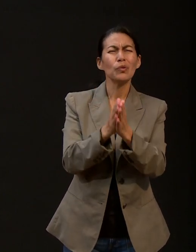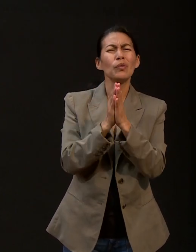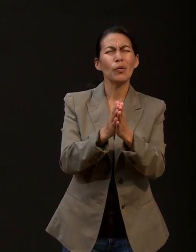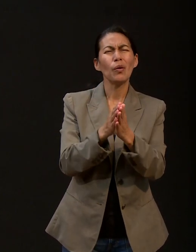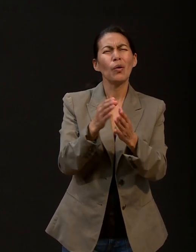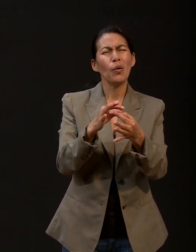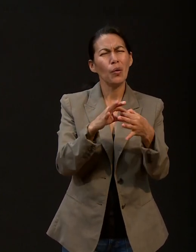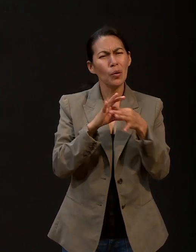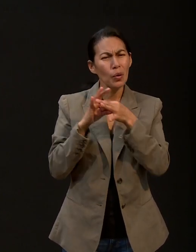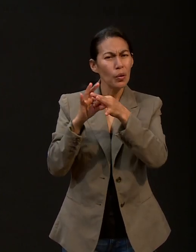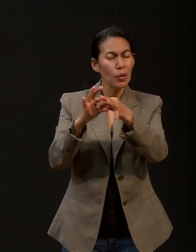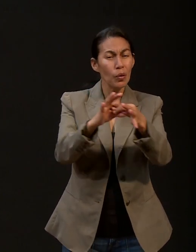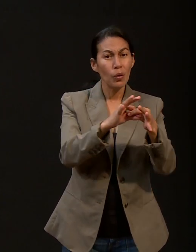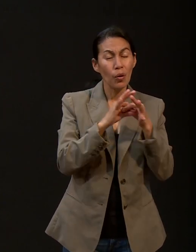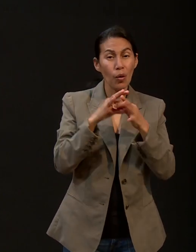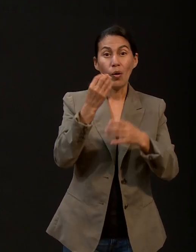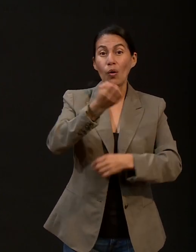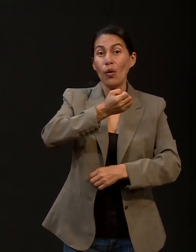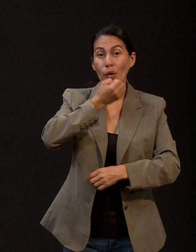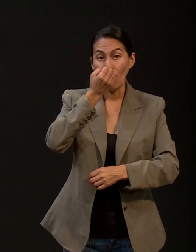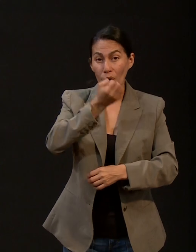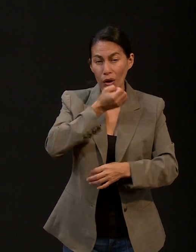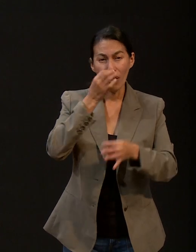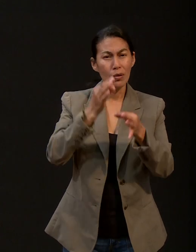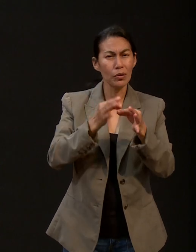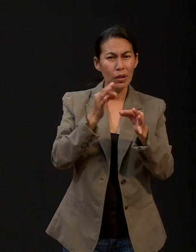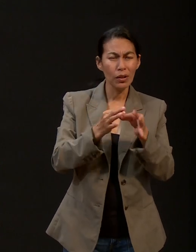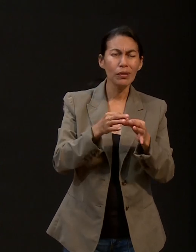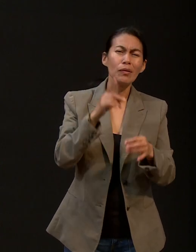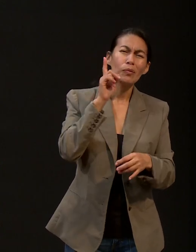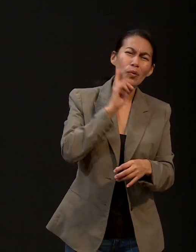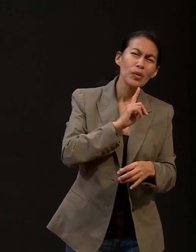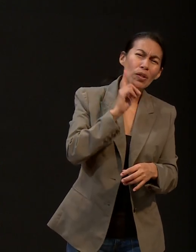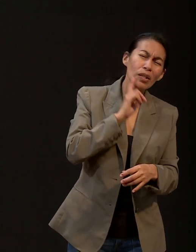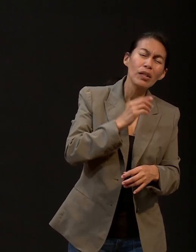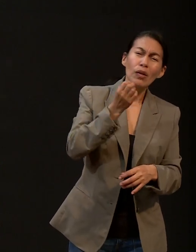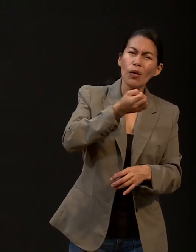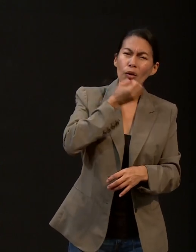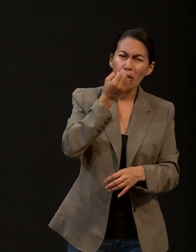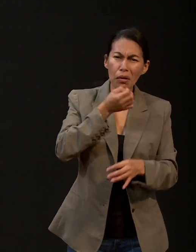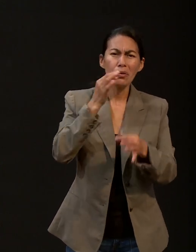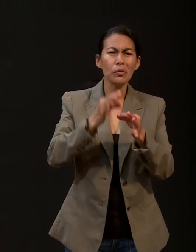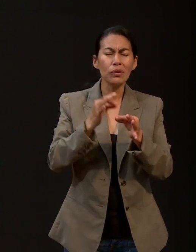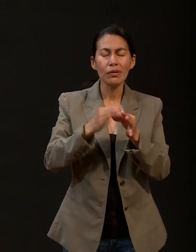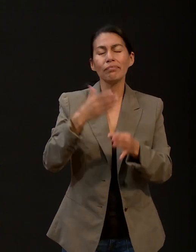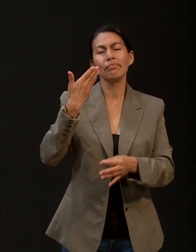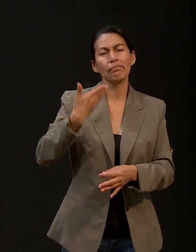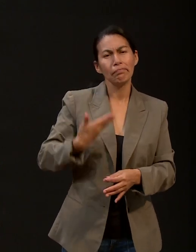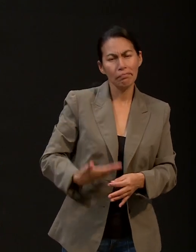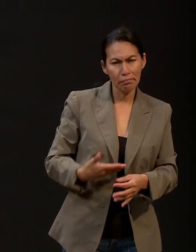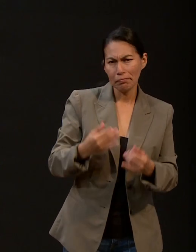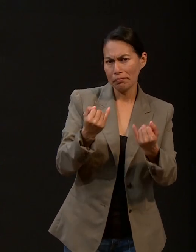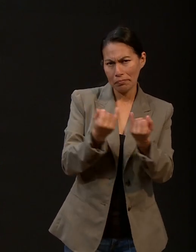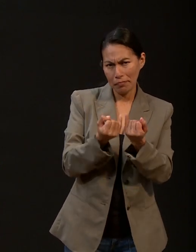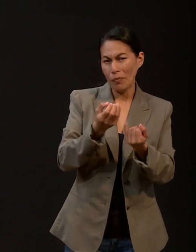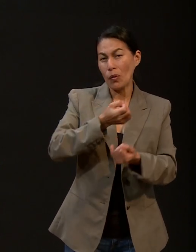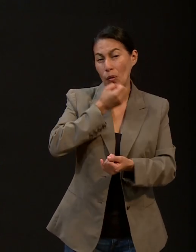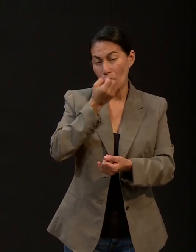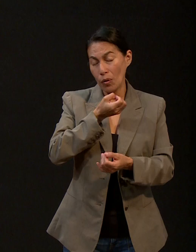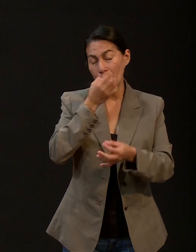unamos en oración. Las guerreras, desde luego, oran por eso y yo también, de manera personal, oro por esas y muchas más otras